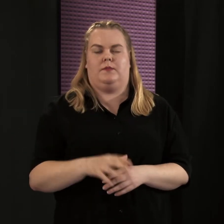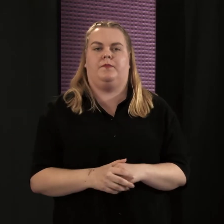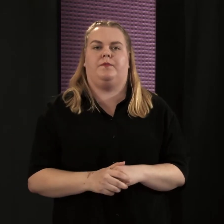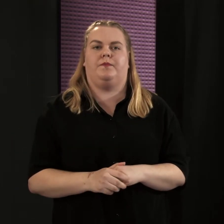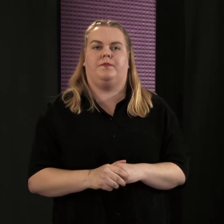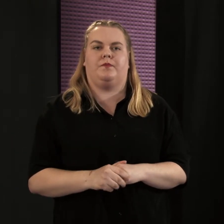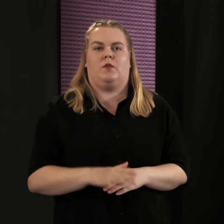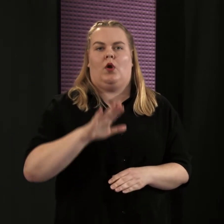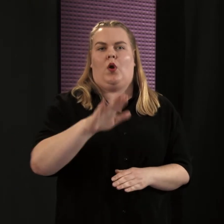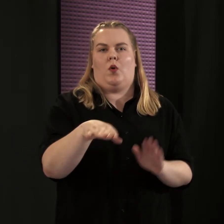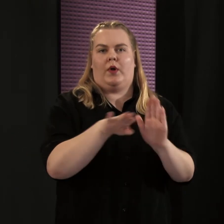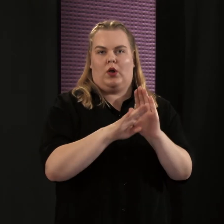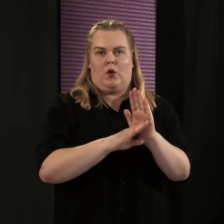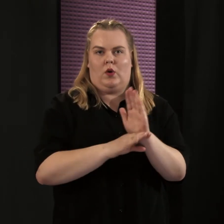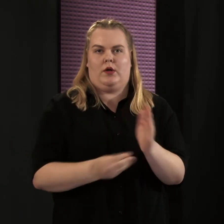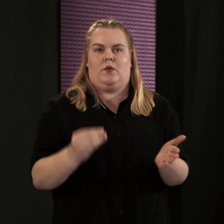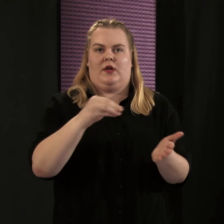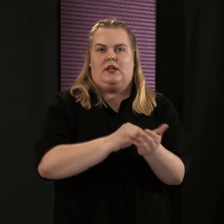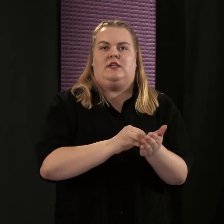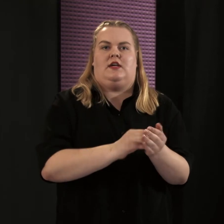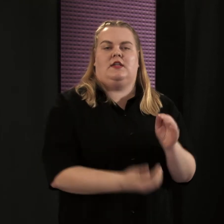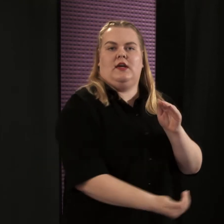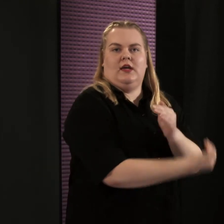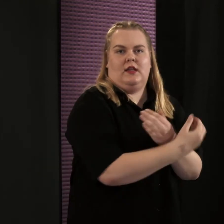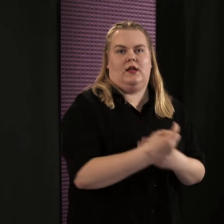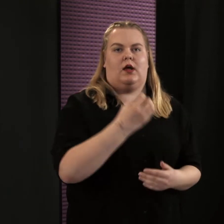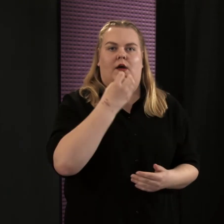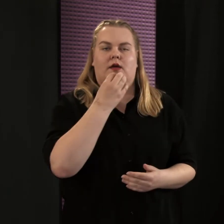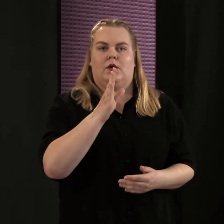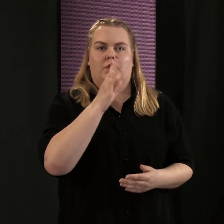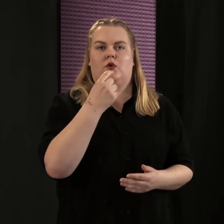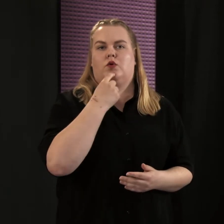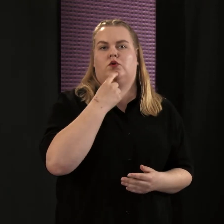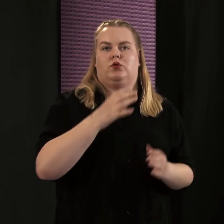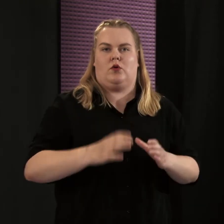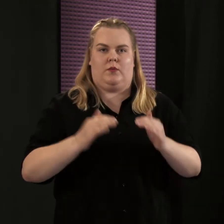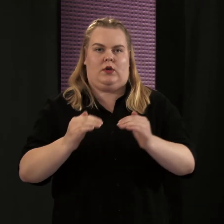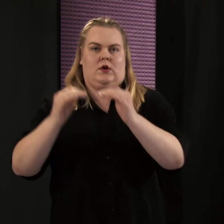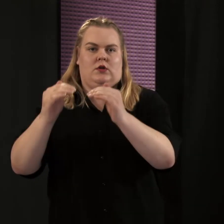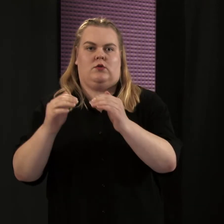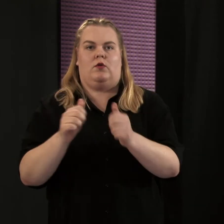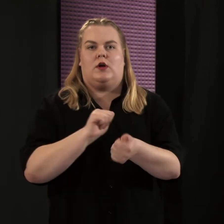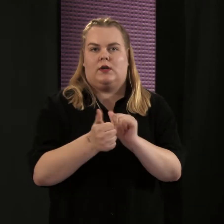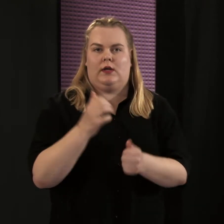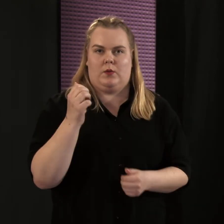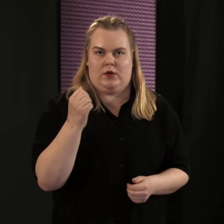Oma ohjelma lisäisi Itä- ja Pohjois-Suomen kasvua, kilpailukykyä ja työllisyyttä.